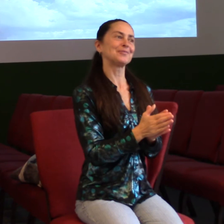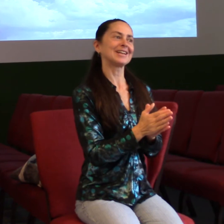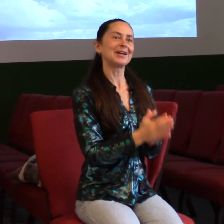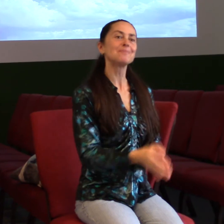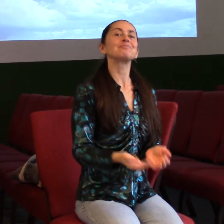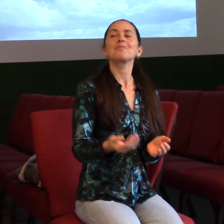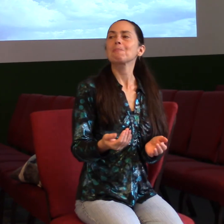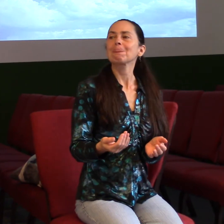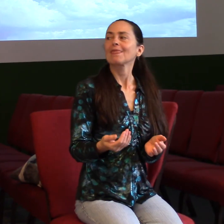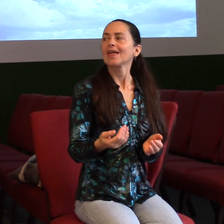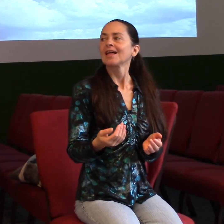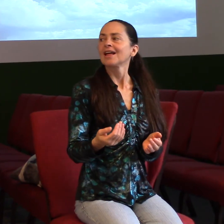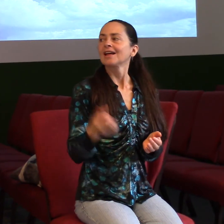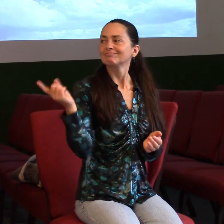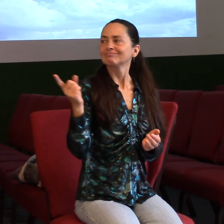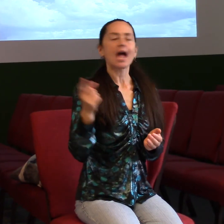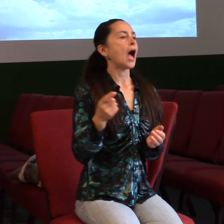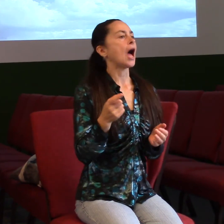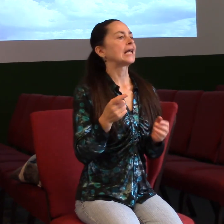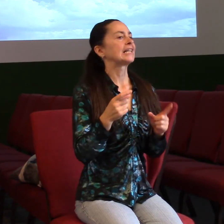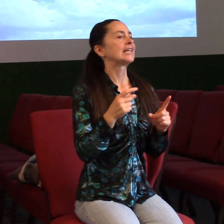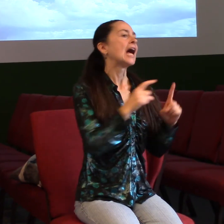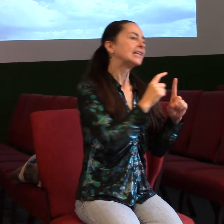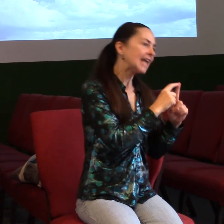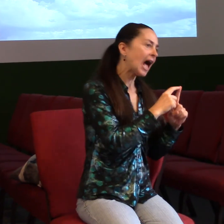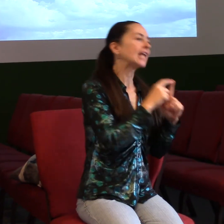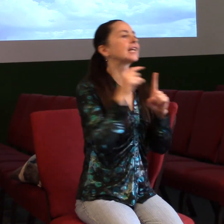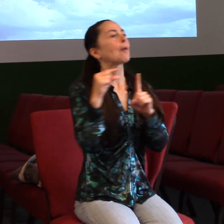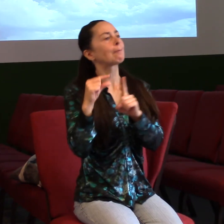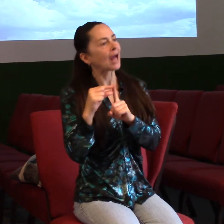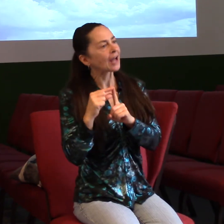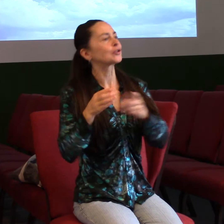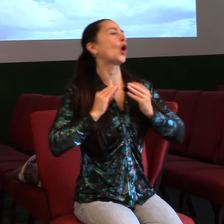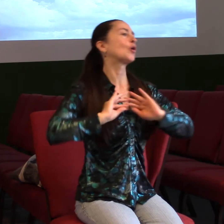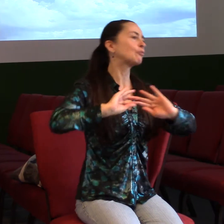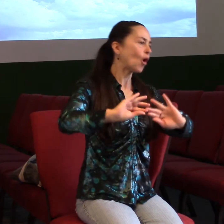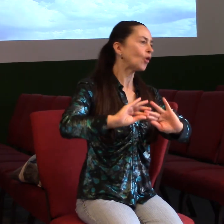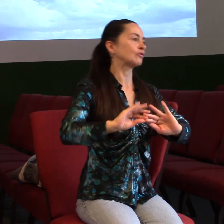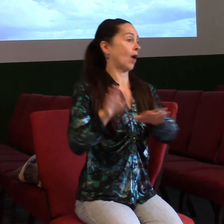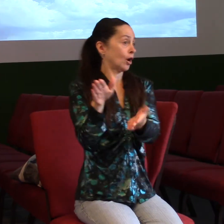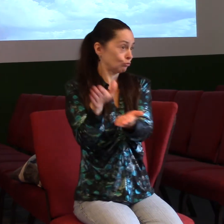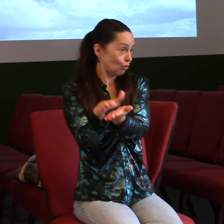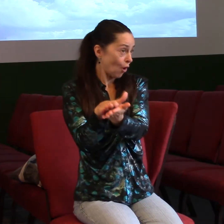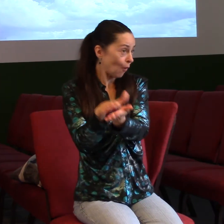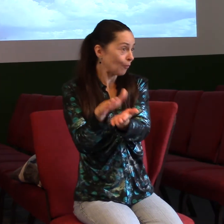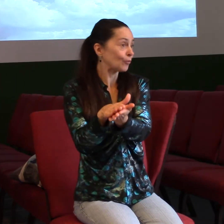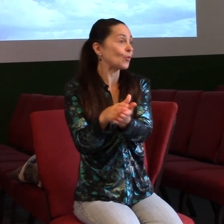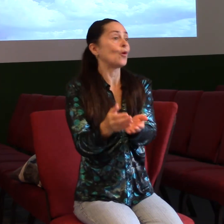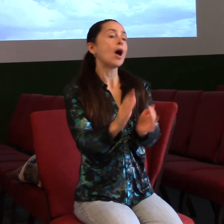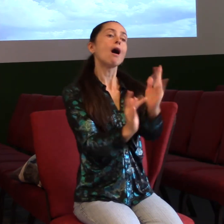že nemám dneska nic na práci. Tak přijď za náma, budeme o pekáč, pekáčky a budeme spolu. A bylo to super. A já jsem si najednou